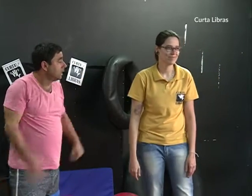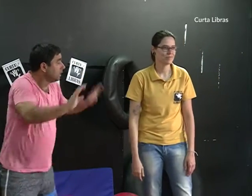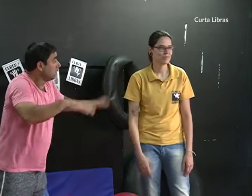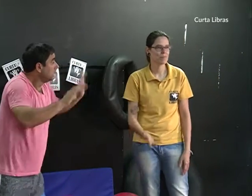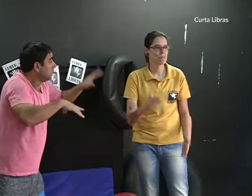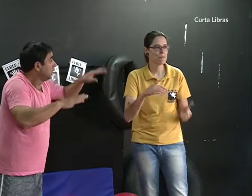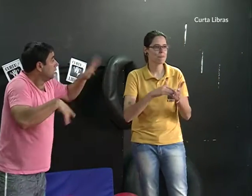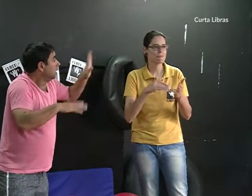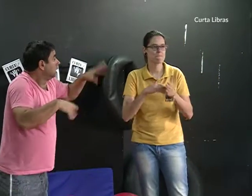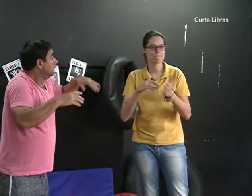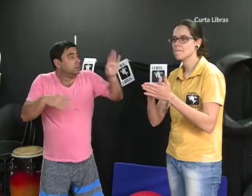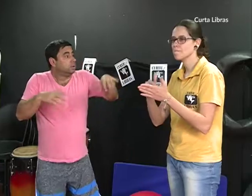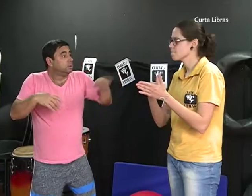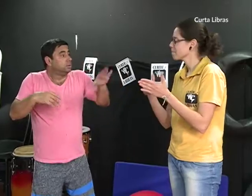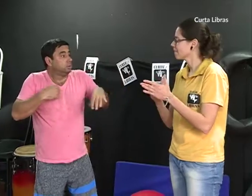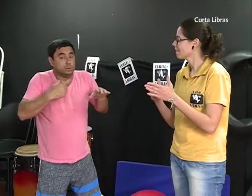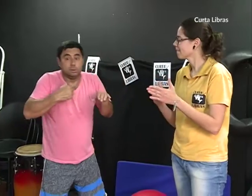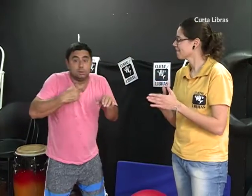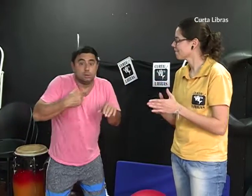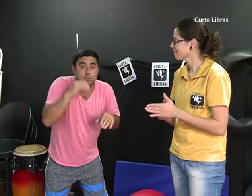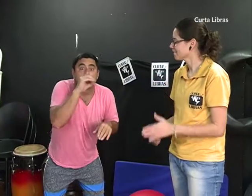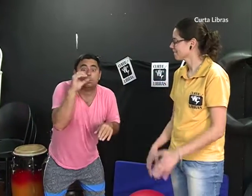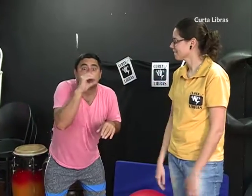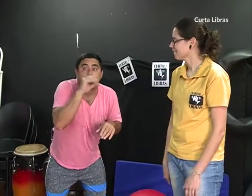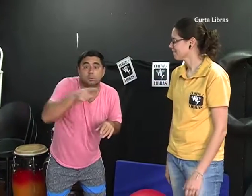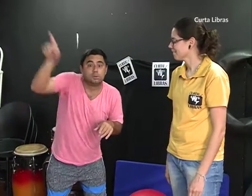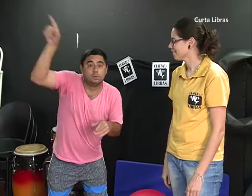Pessoal, estou indo porque minha mulher é brava.